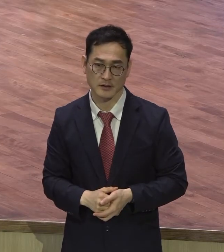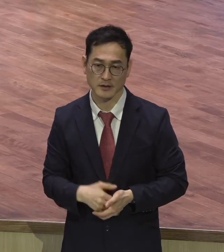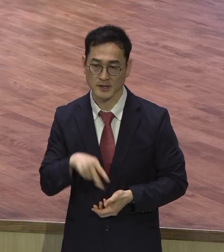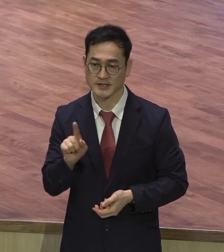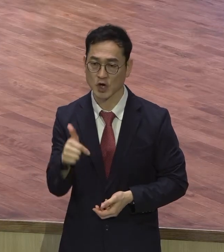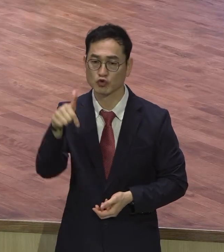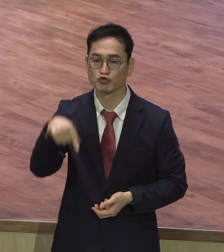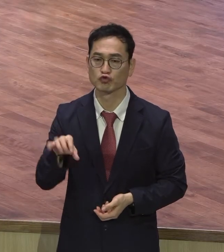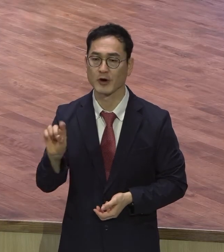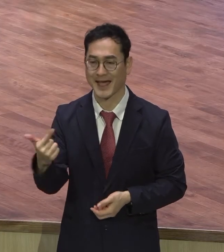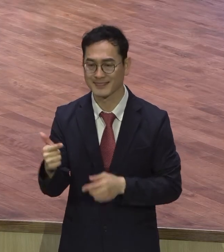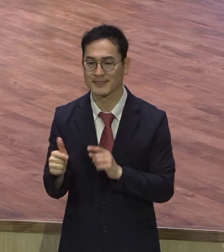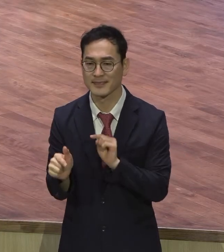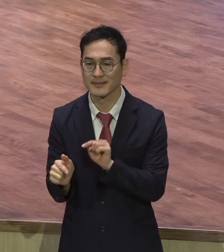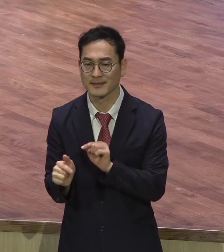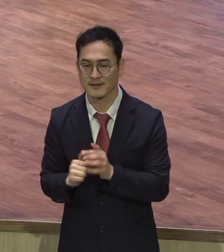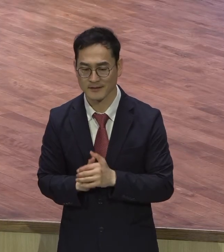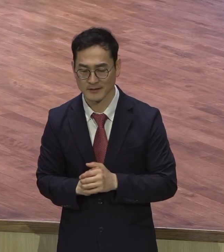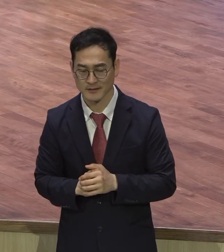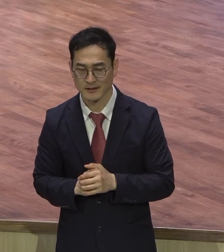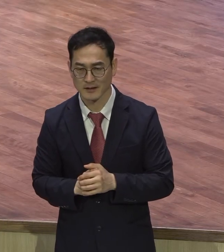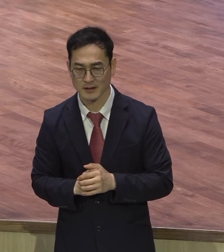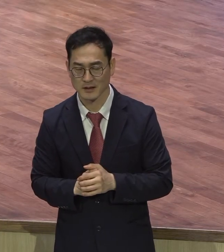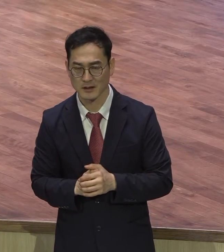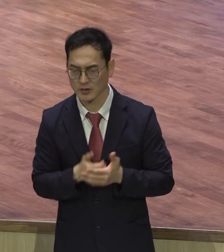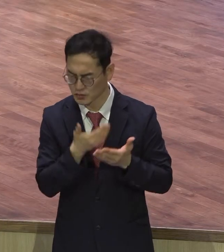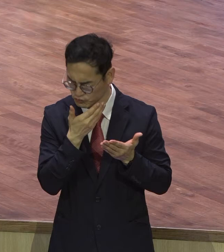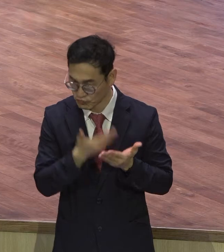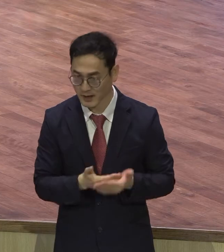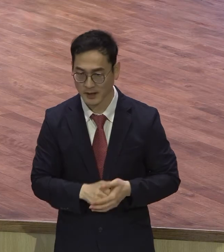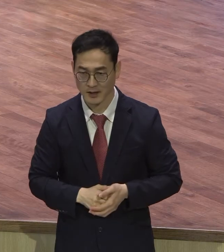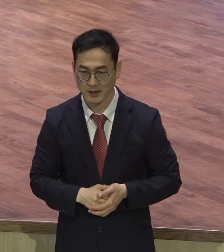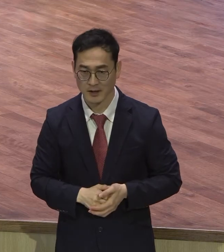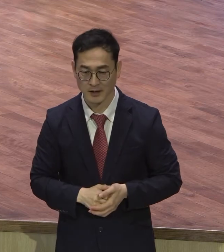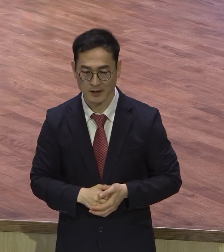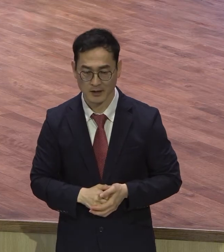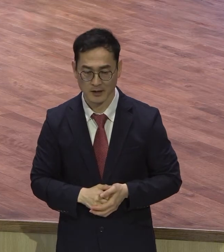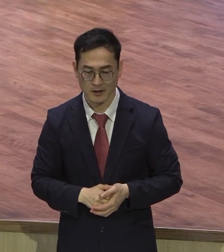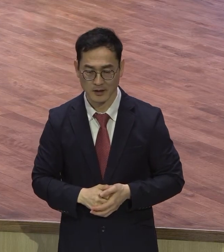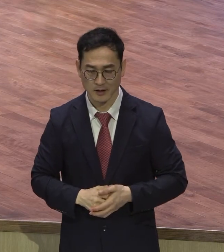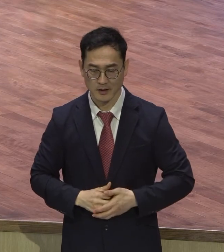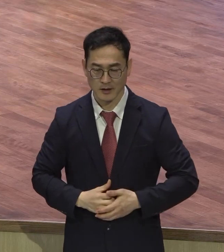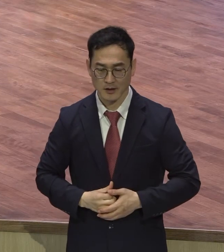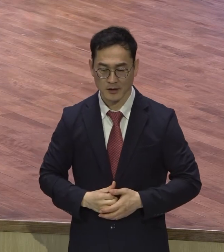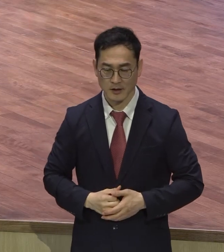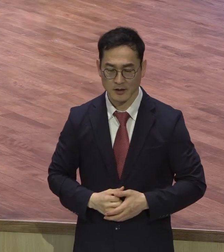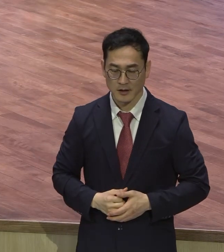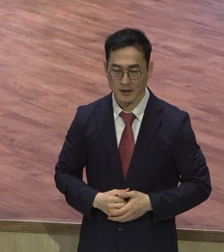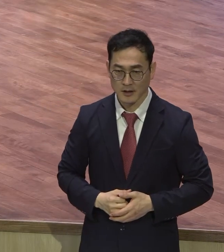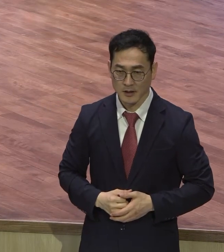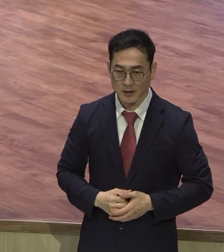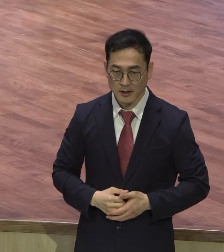성구안 이게 아주 중요합니다 그게 뭐예요 어떻게 하면 성구안을 높일 수 있습니까 영적 성구안을